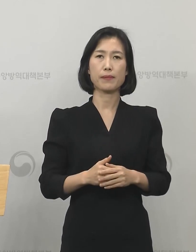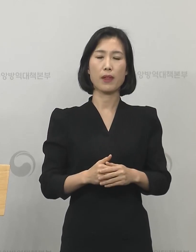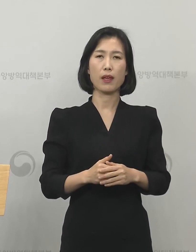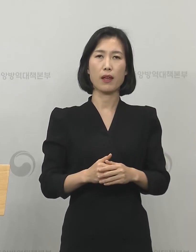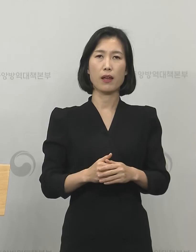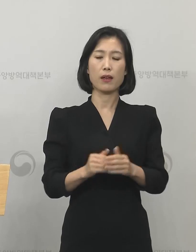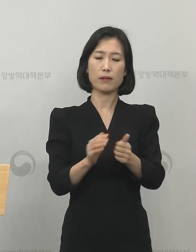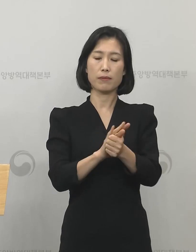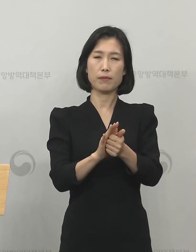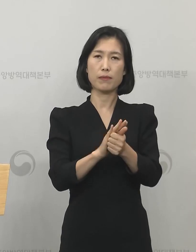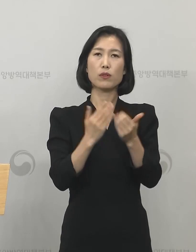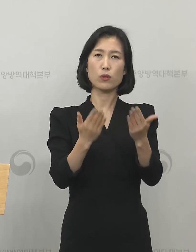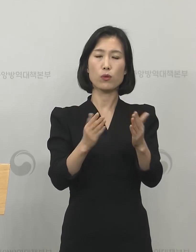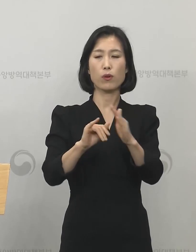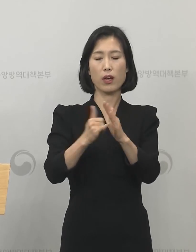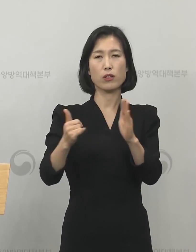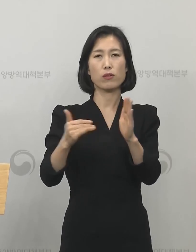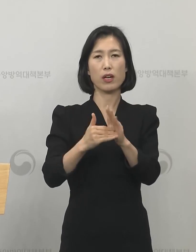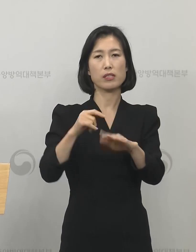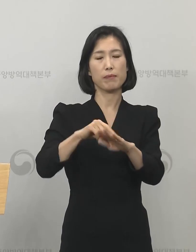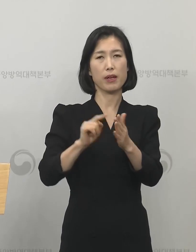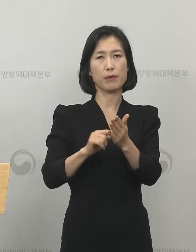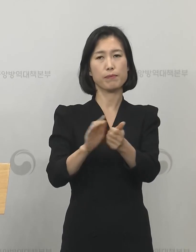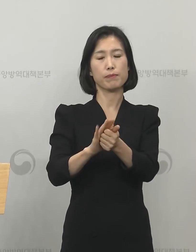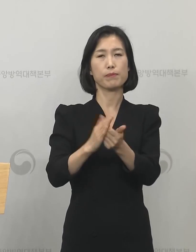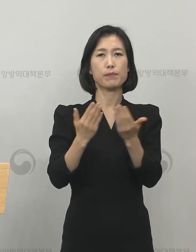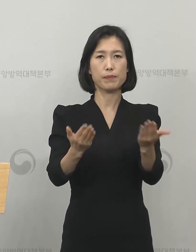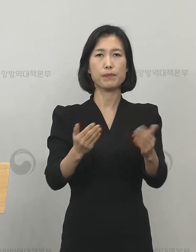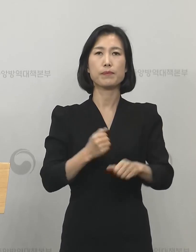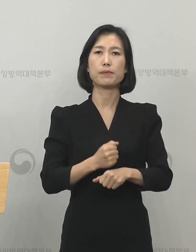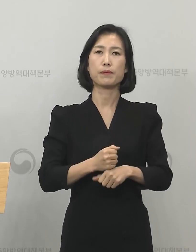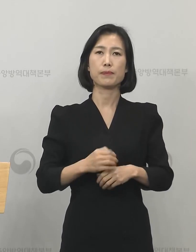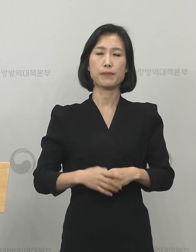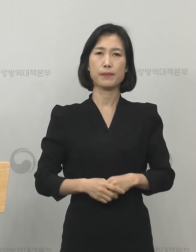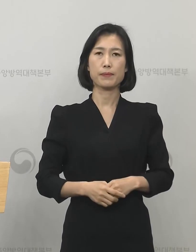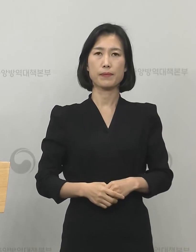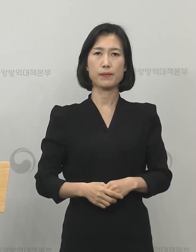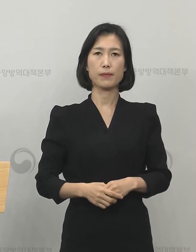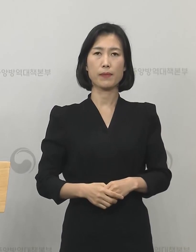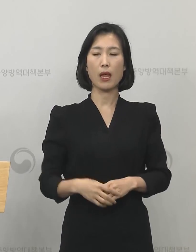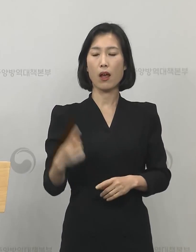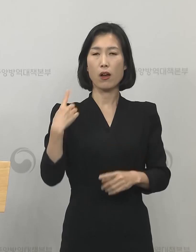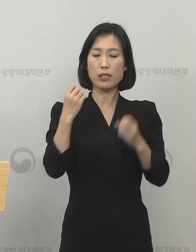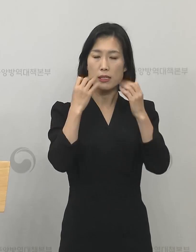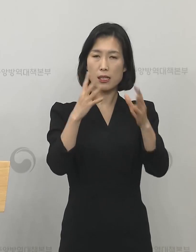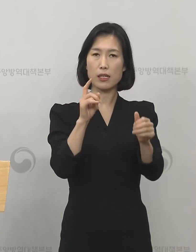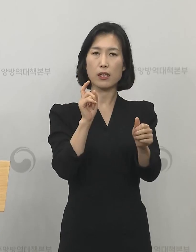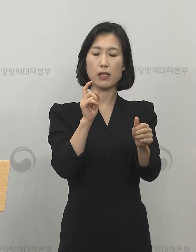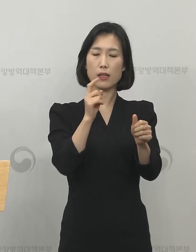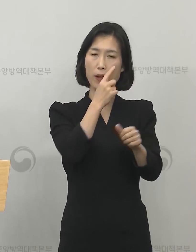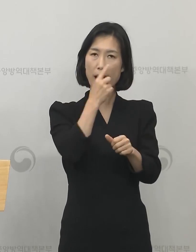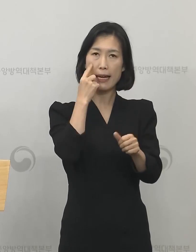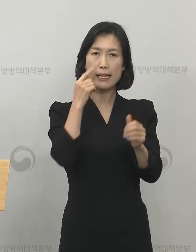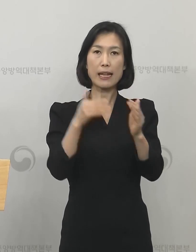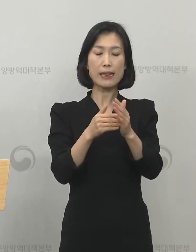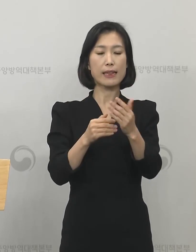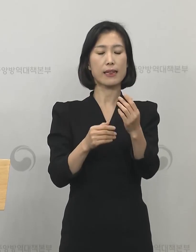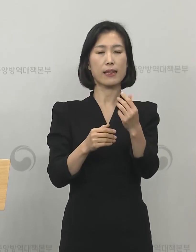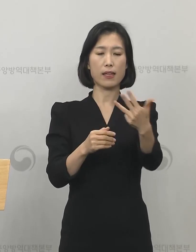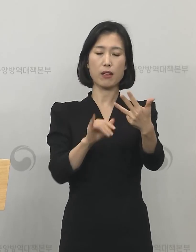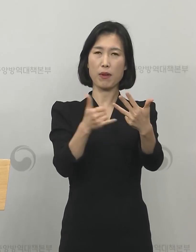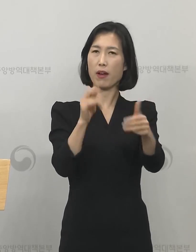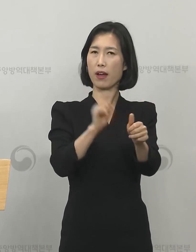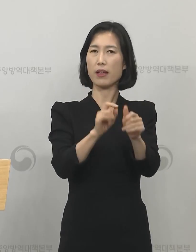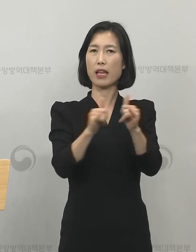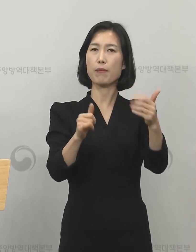고인의 명복을 빌고 유족들에게는 심심한 위로의 말씀을 드립니다. 어제 신규로 확인된 8명의